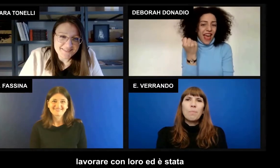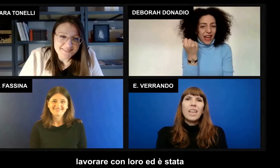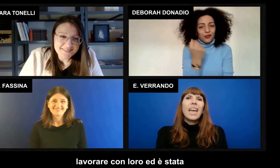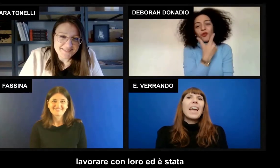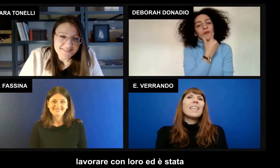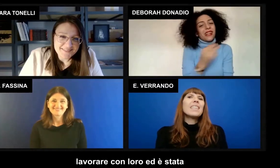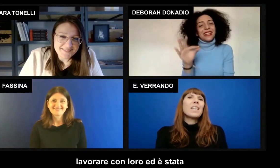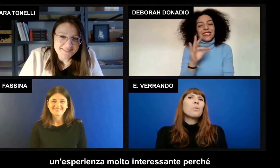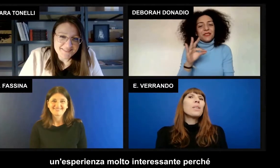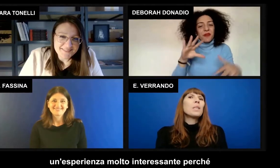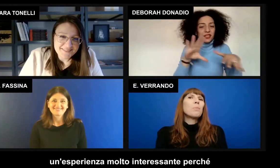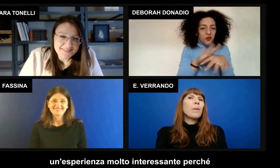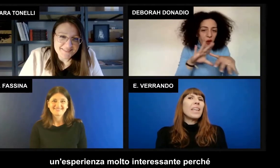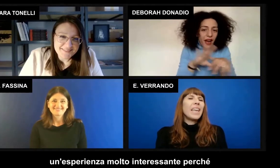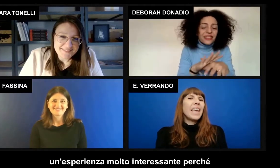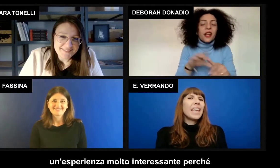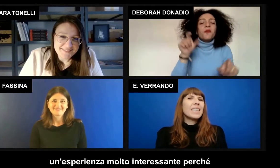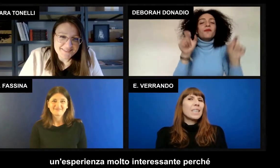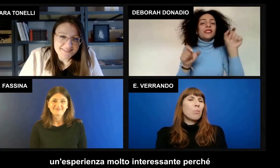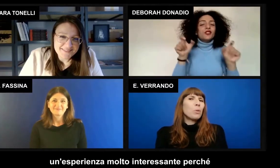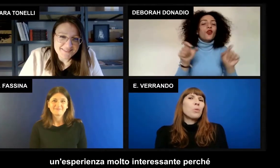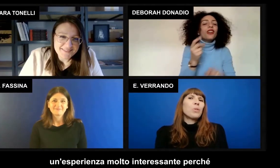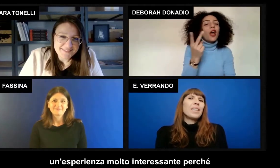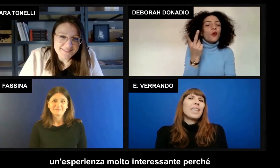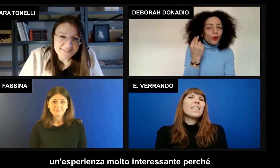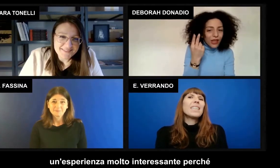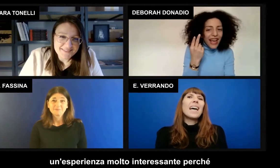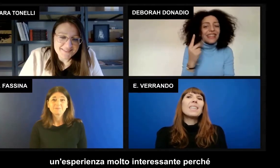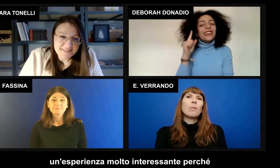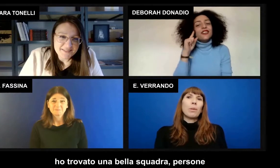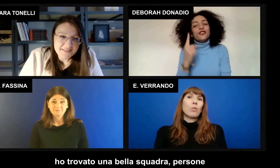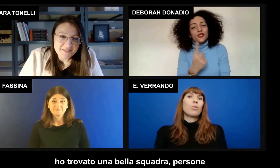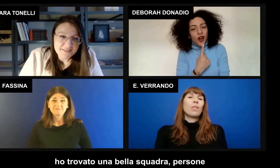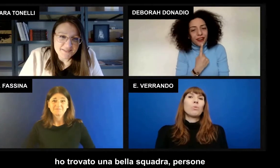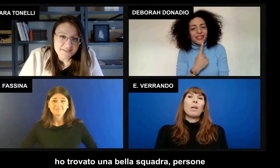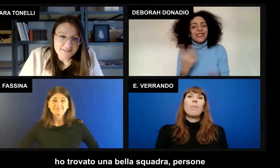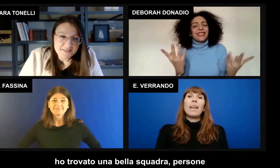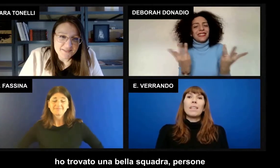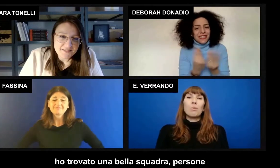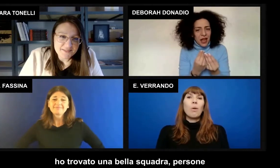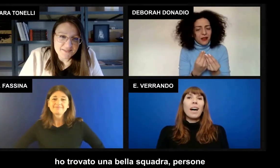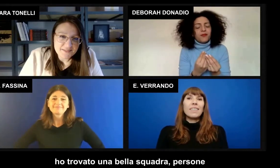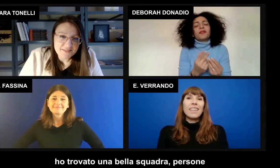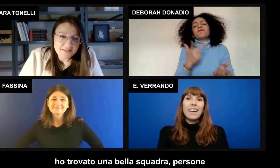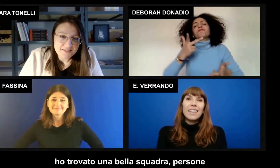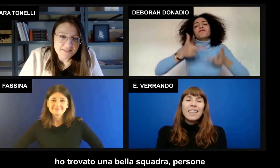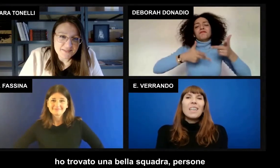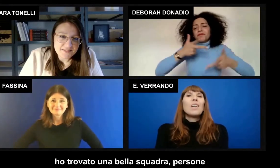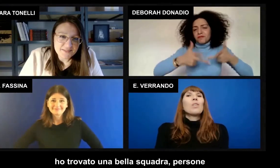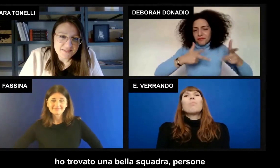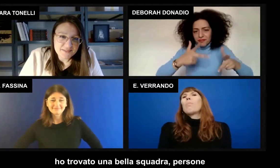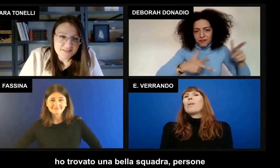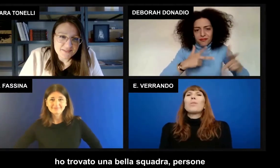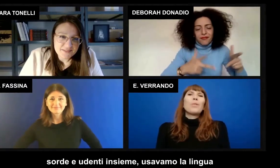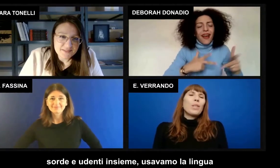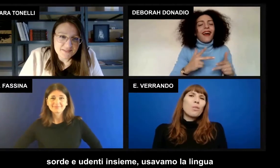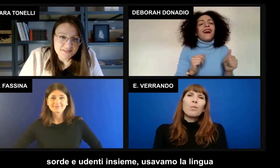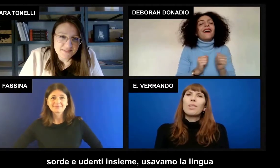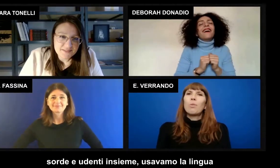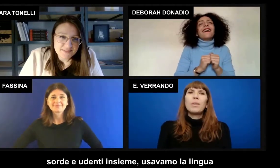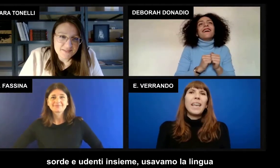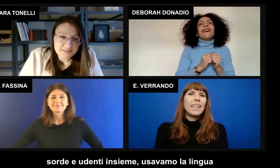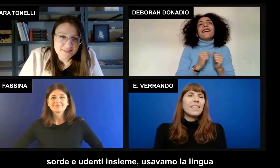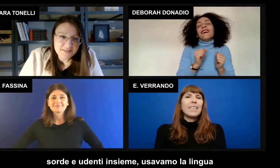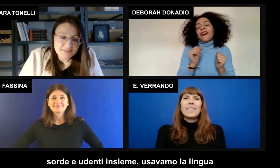Ed è stata un'esperienza molto interessante perché ho trovato una bella squadra, persone